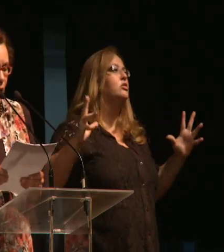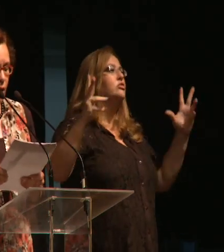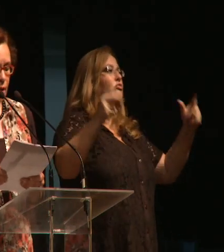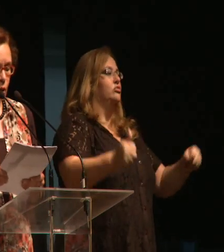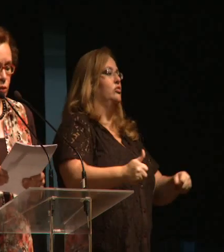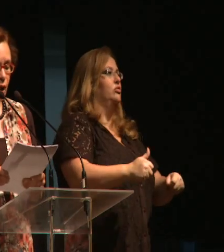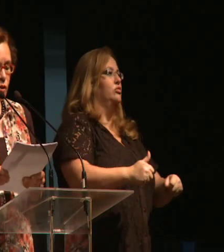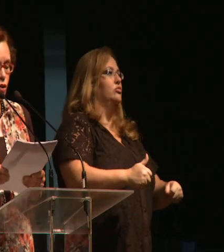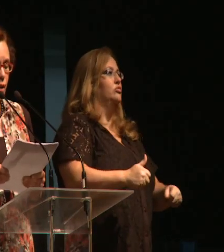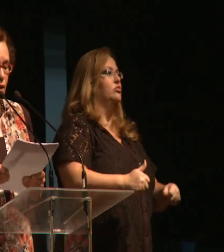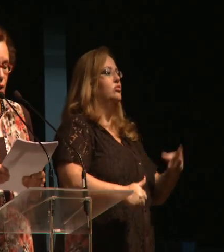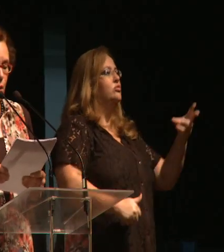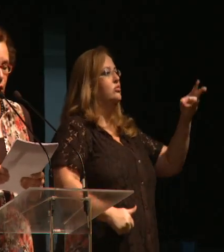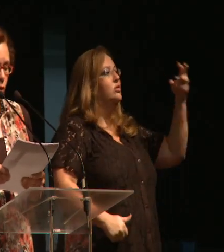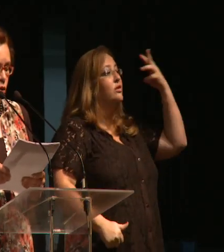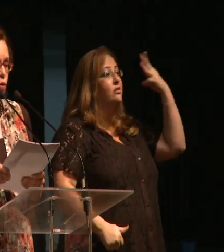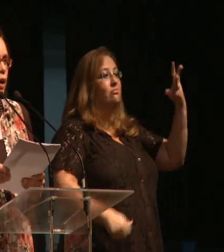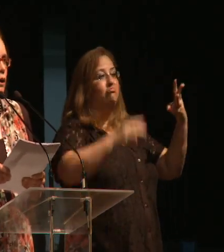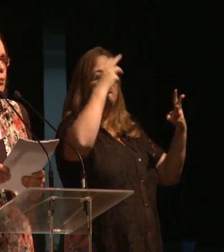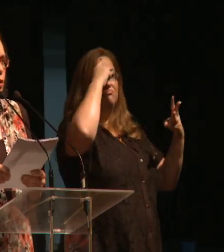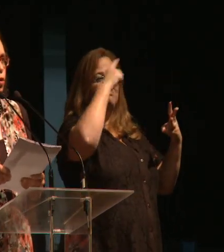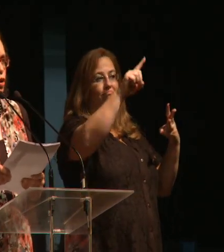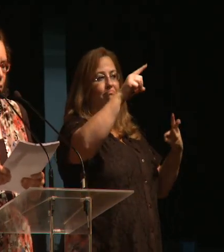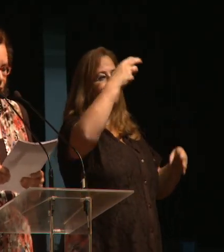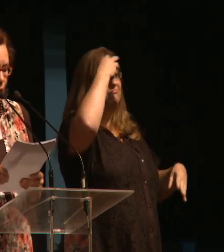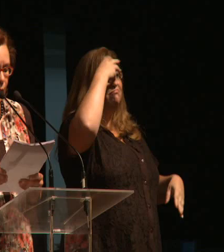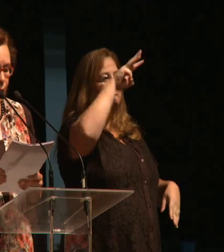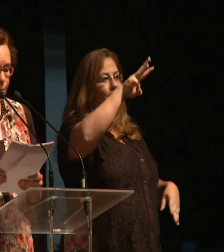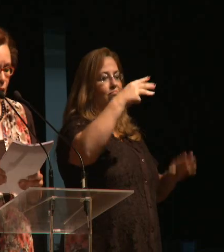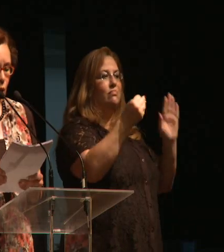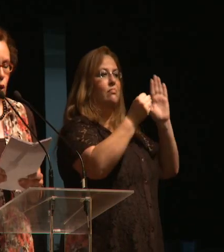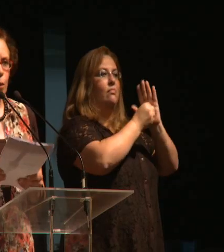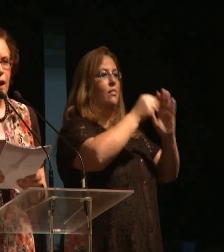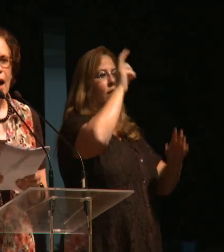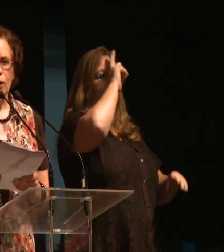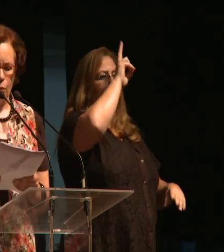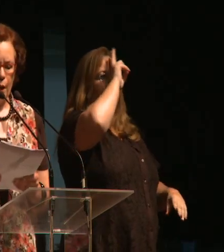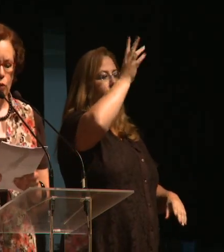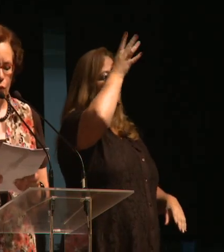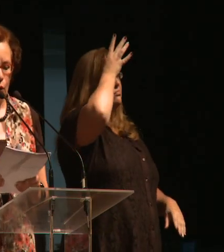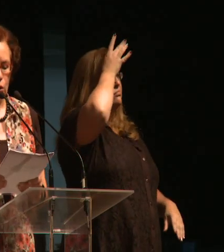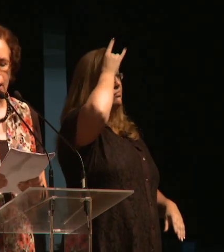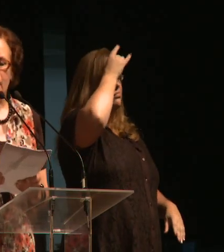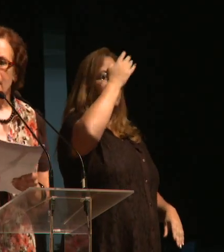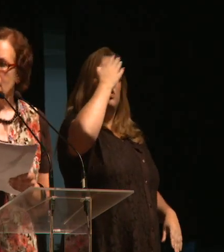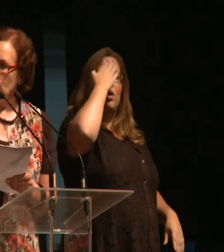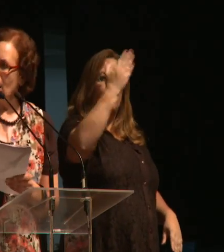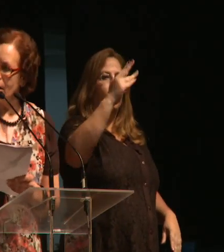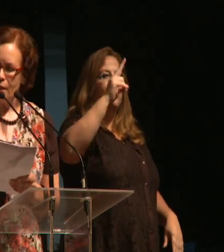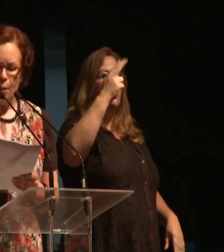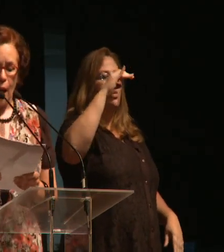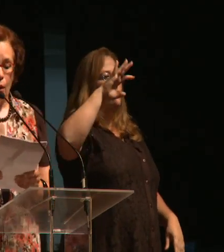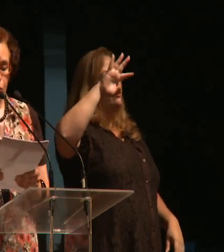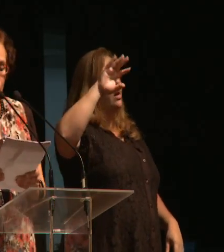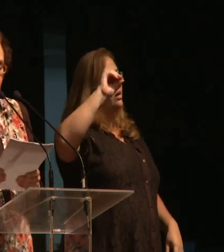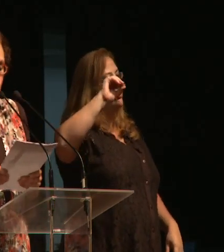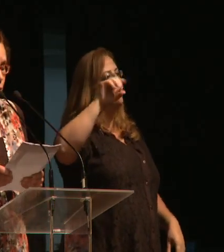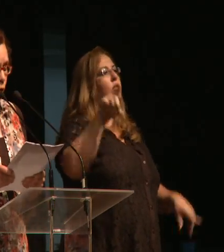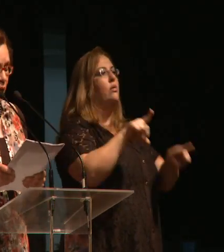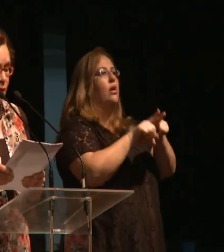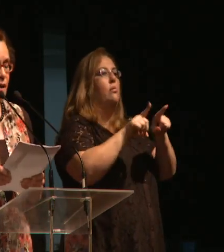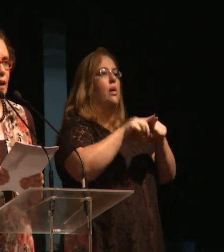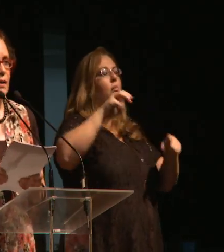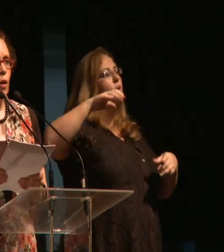nós. Serão três dias que marcam a história da psicologia brasileira. Obrigado, Humberto Verona e Monalisa Barros,